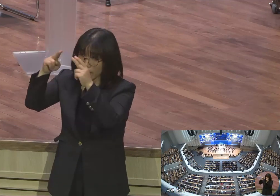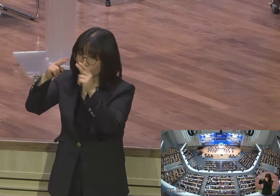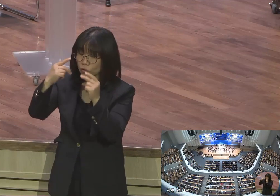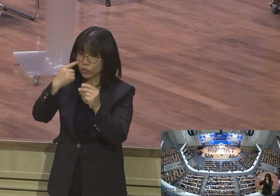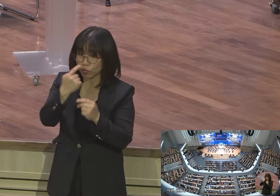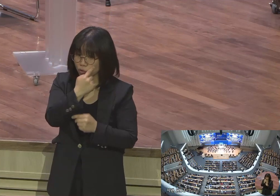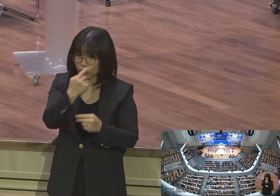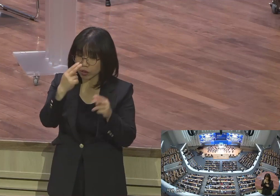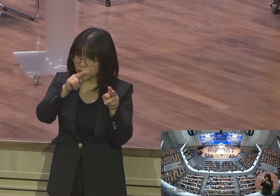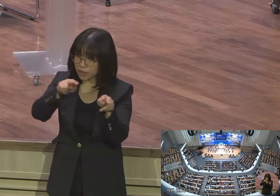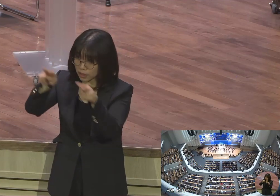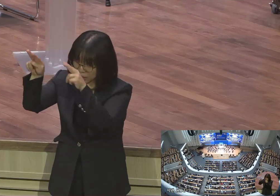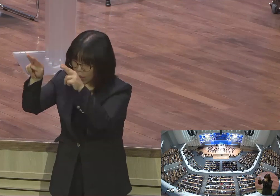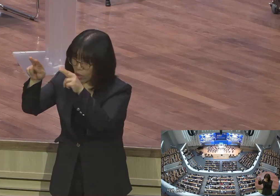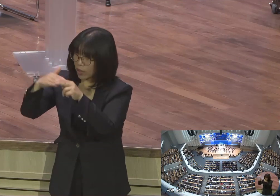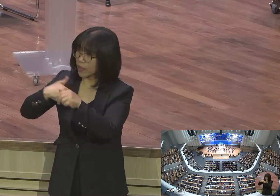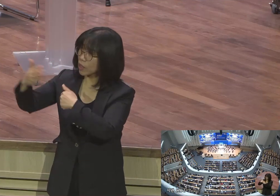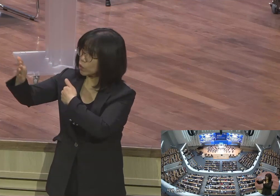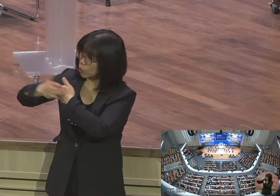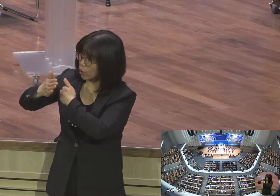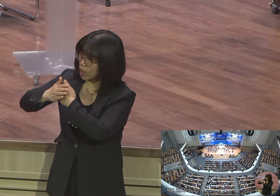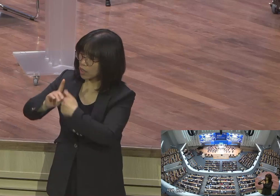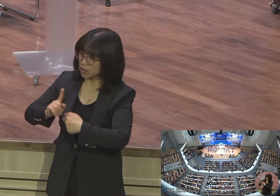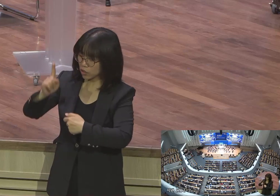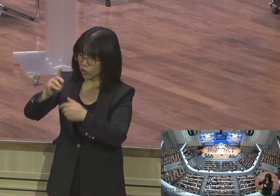올까? 나의 도움은 천지를 지으신 여호와의 계수로다